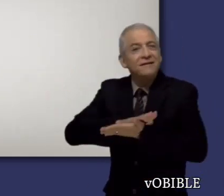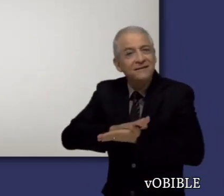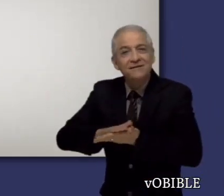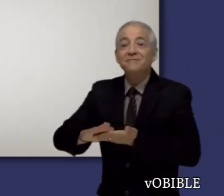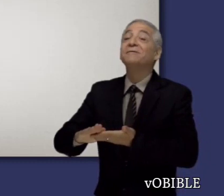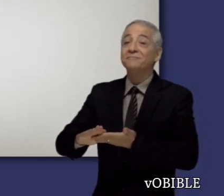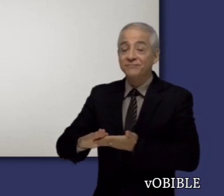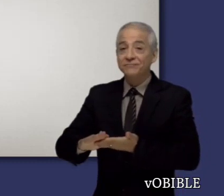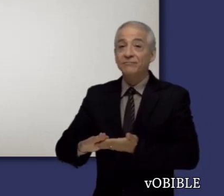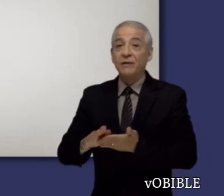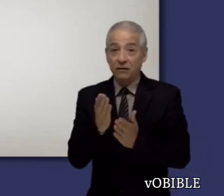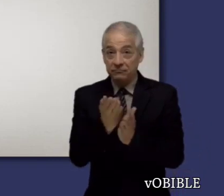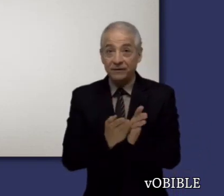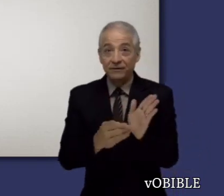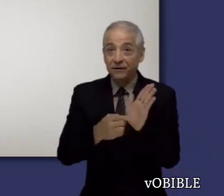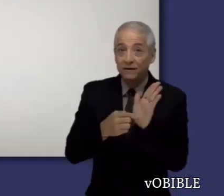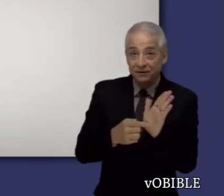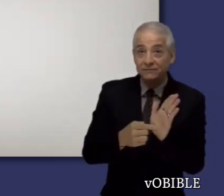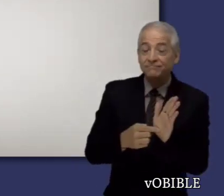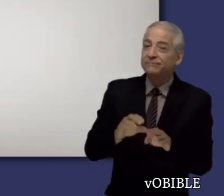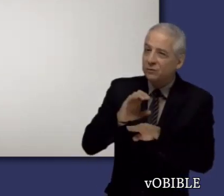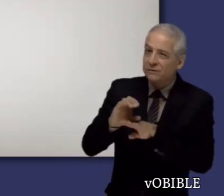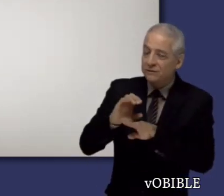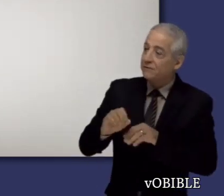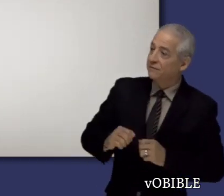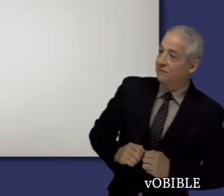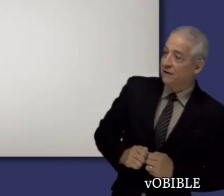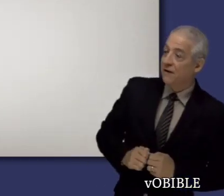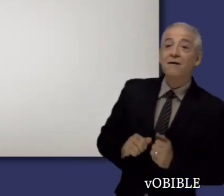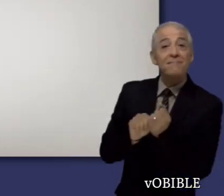consejos finales que Pablo da en el capítulo 13 están los siguientes.